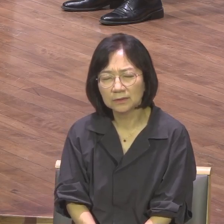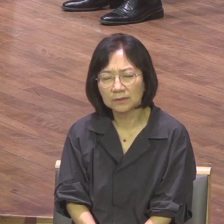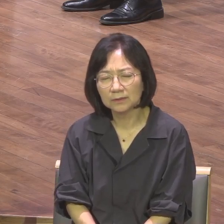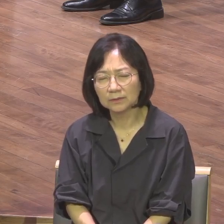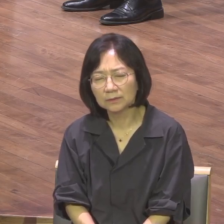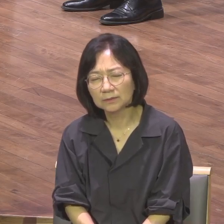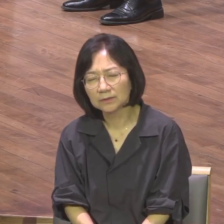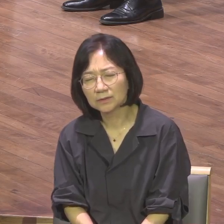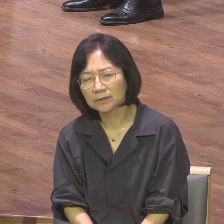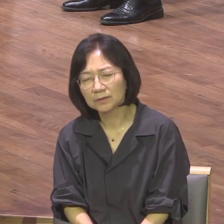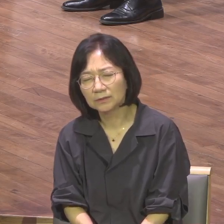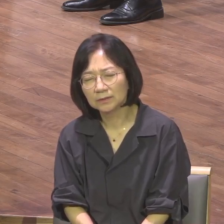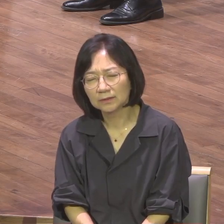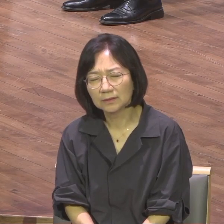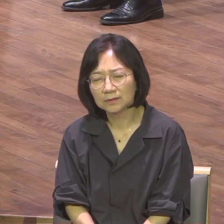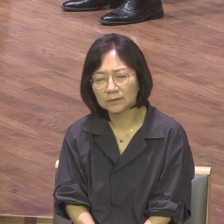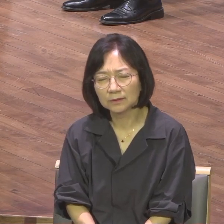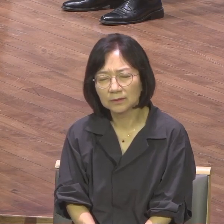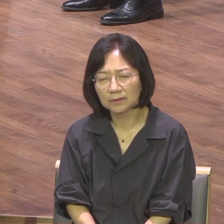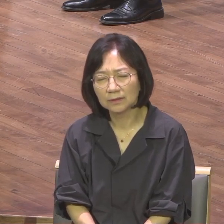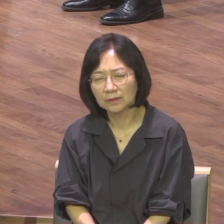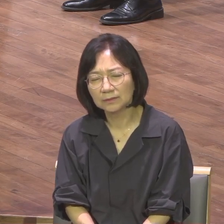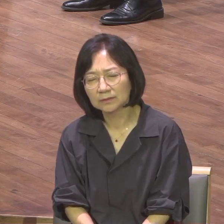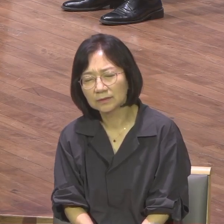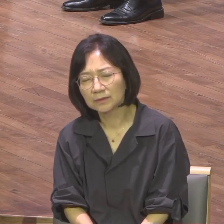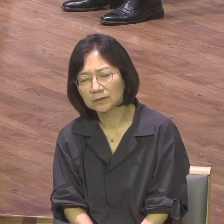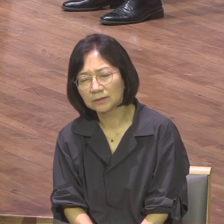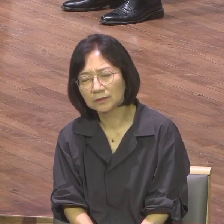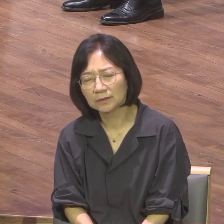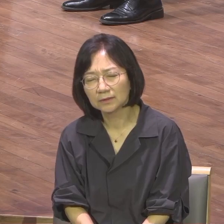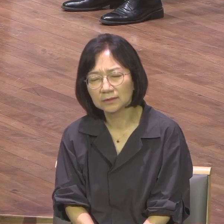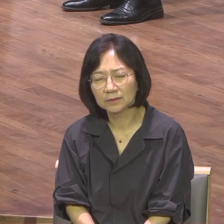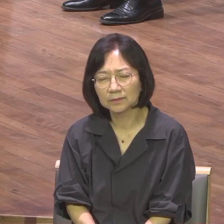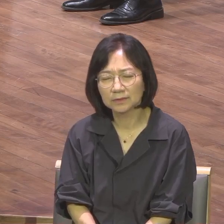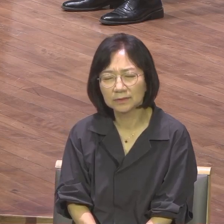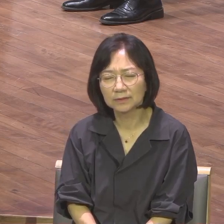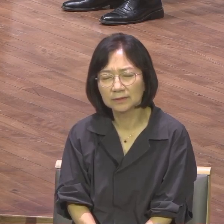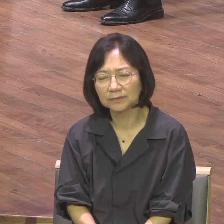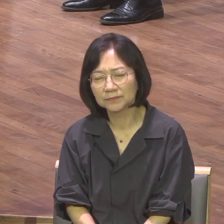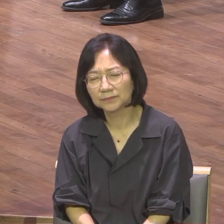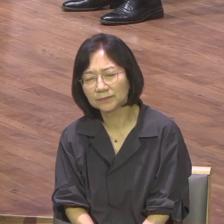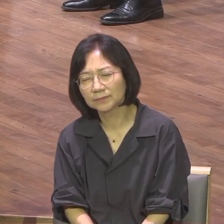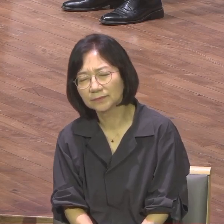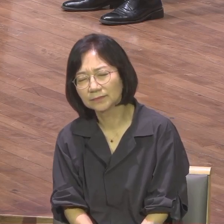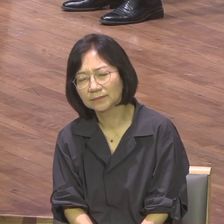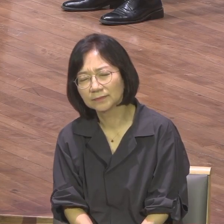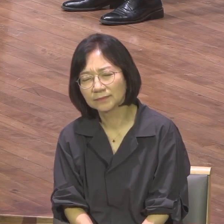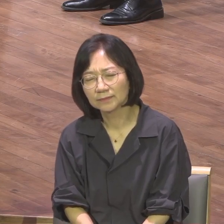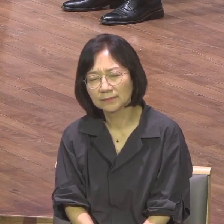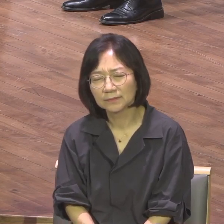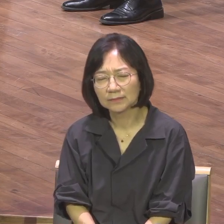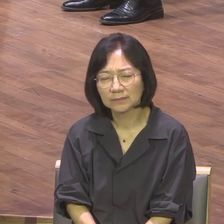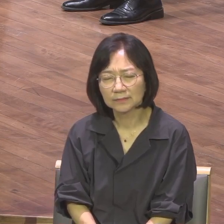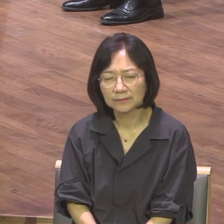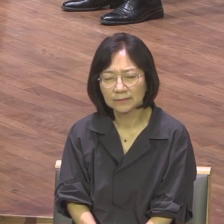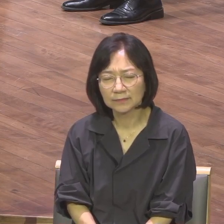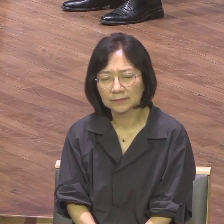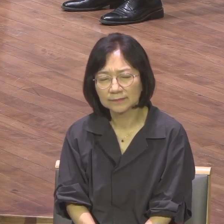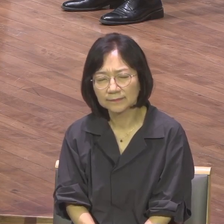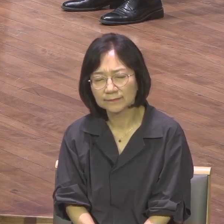참문의를 믿을 수 있도록 하나님 역사하여 주시옵소서 참된 이 복음의 능력과 힘을 날마다 노리는 살아있는 복음의